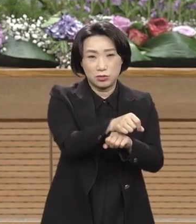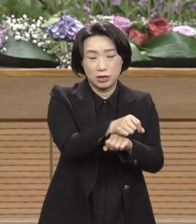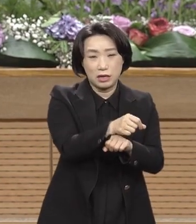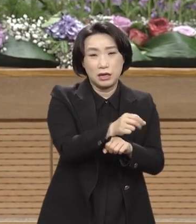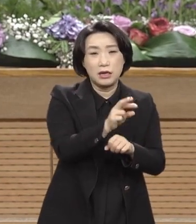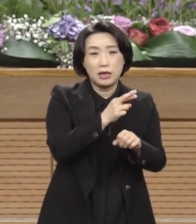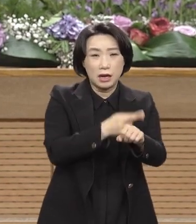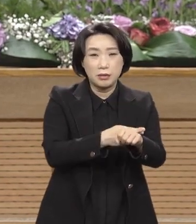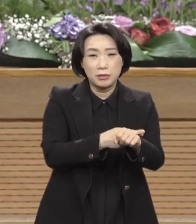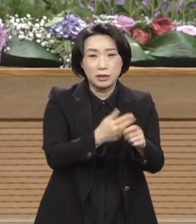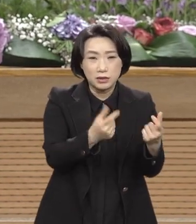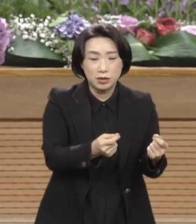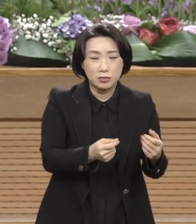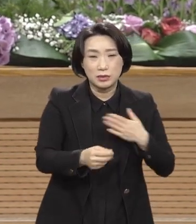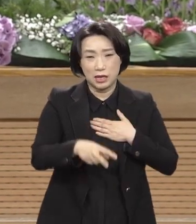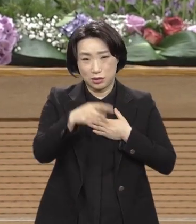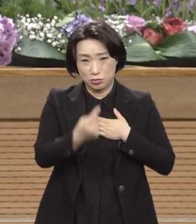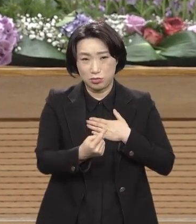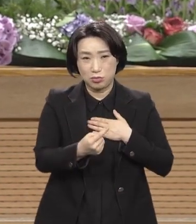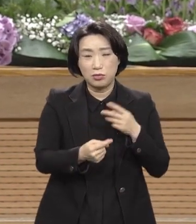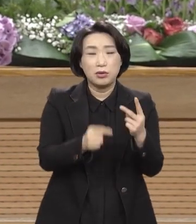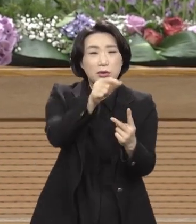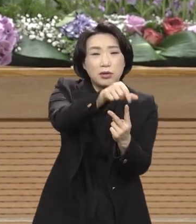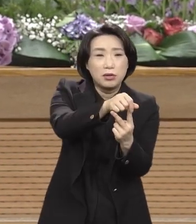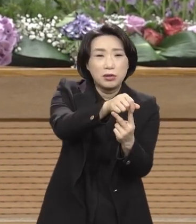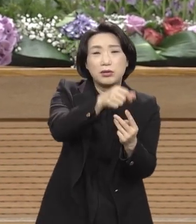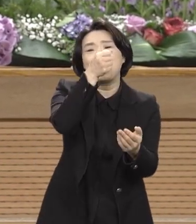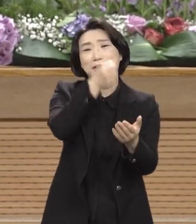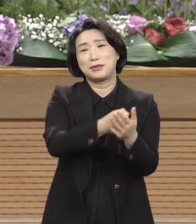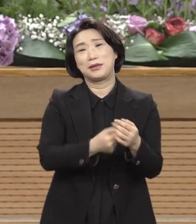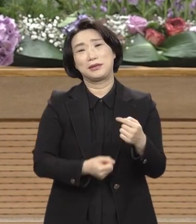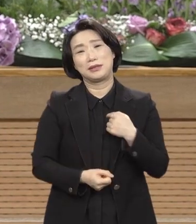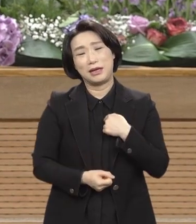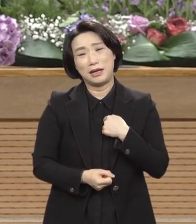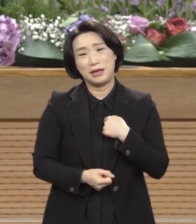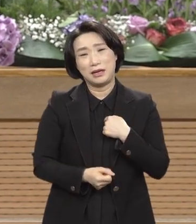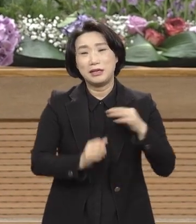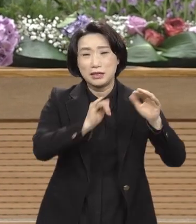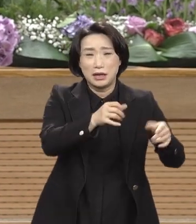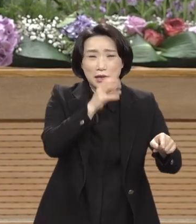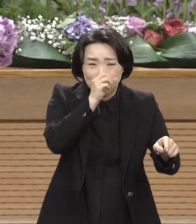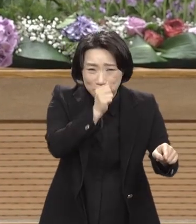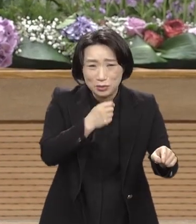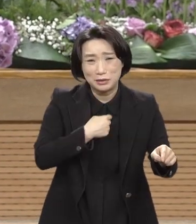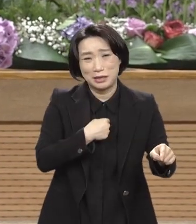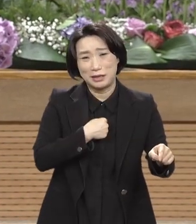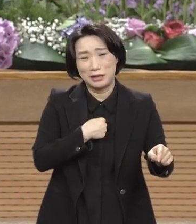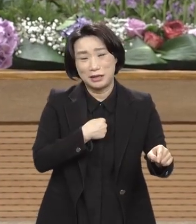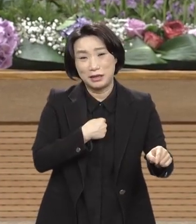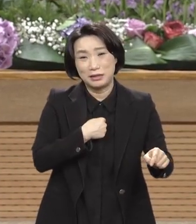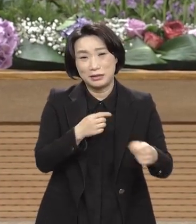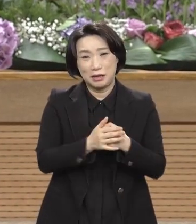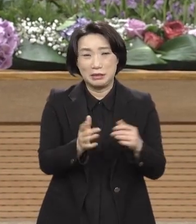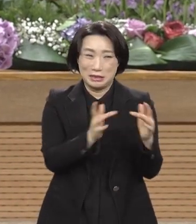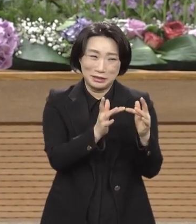나도 바라바를 택했습니다 세상이 좋았습니다 그래서 인터넷에 미치고